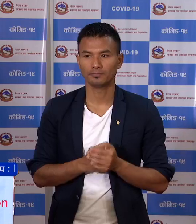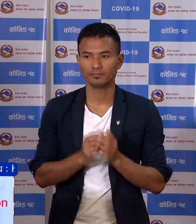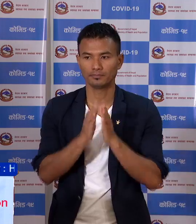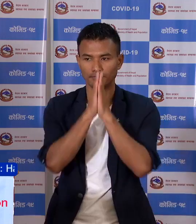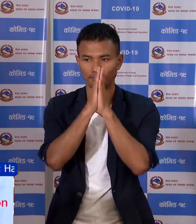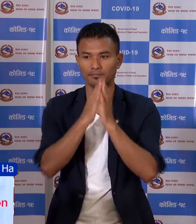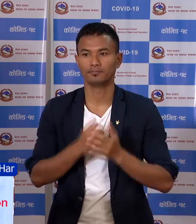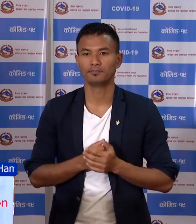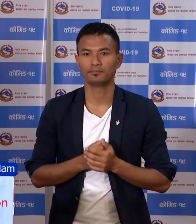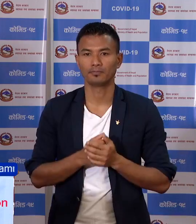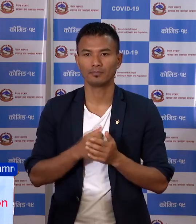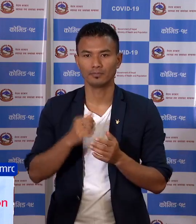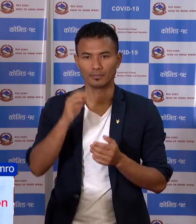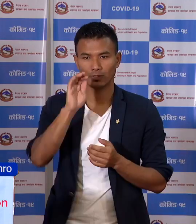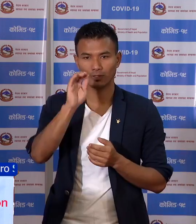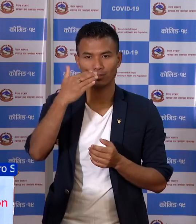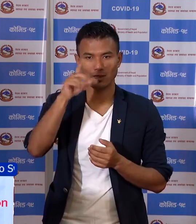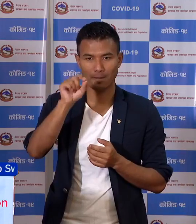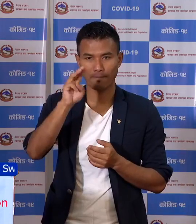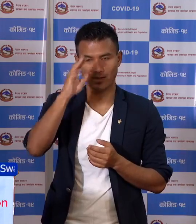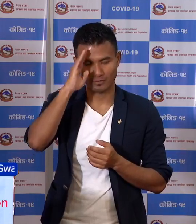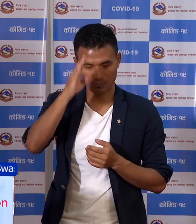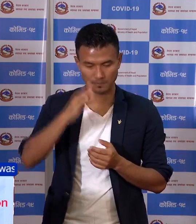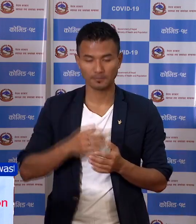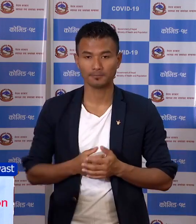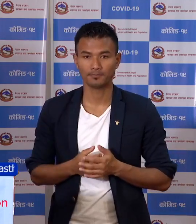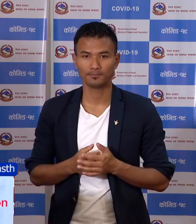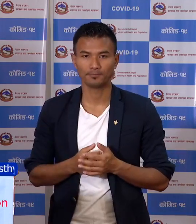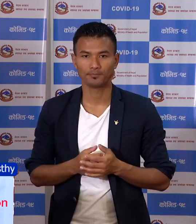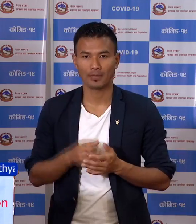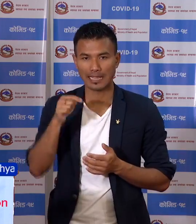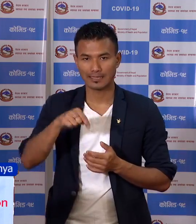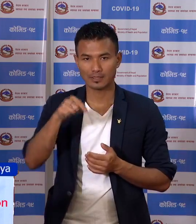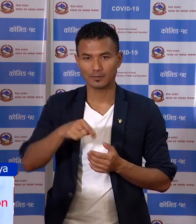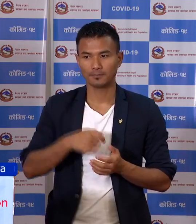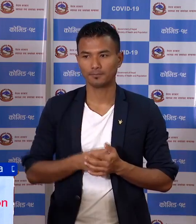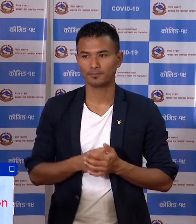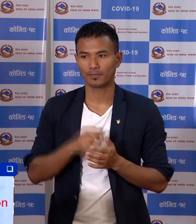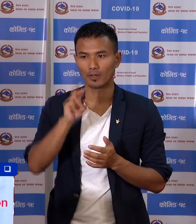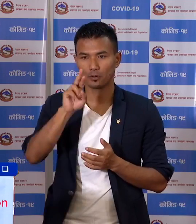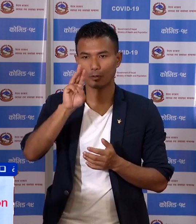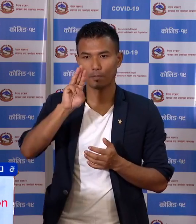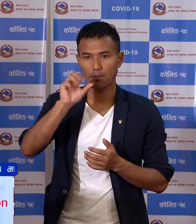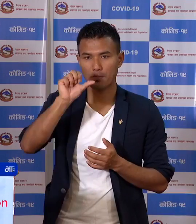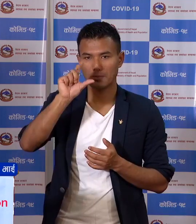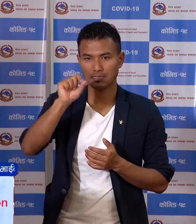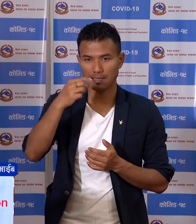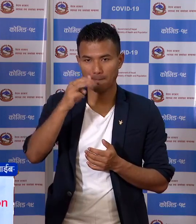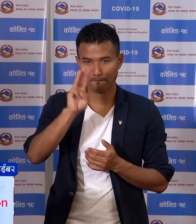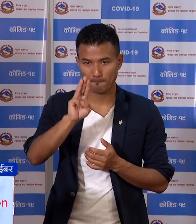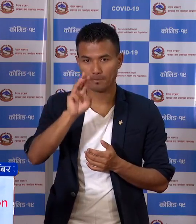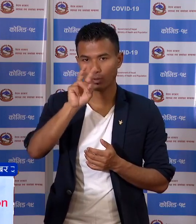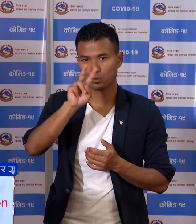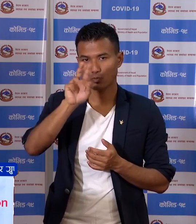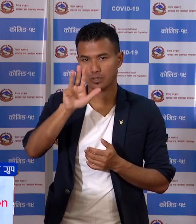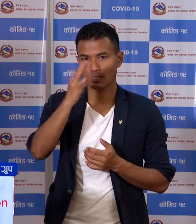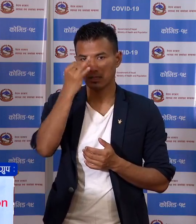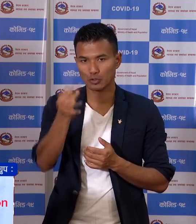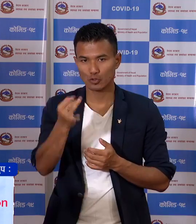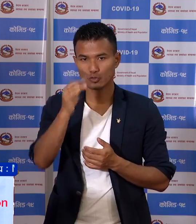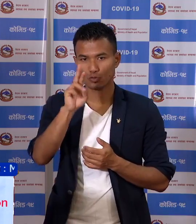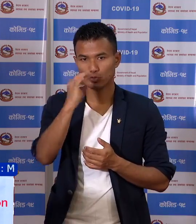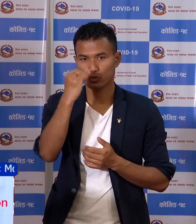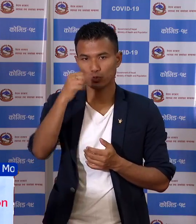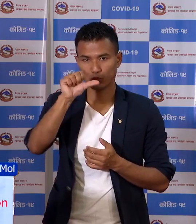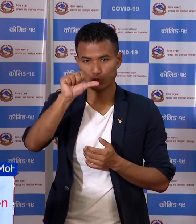नमस्कार असलाम अलेकूम रामतुला बरकातू आज रमजान को 29 रोजा